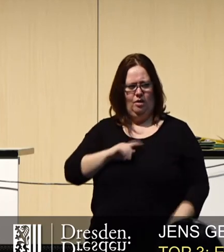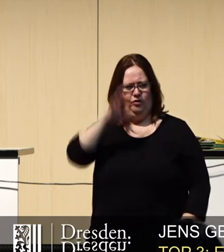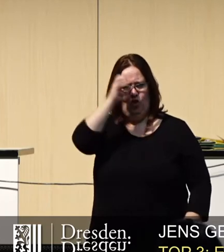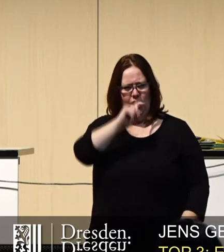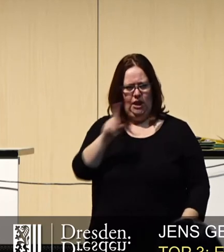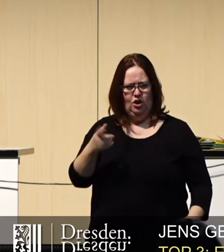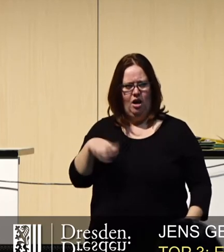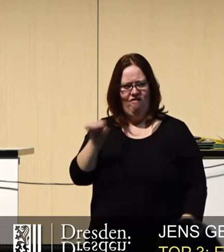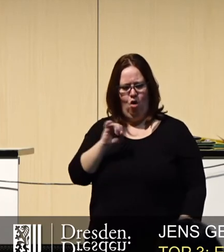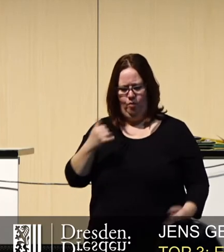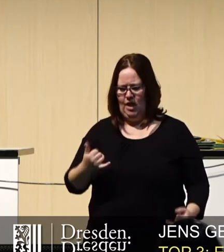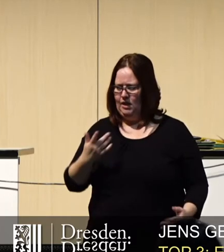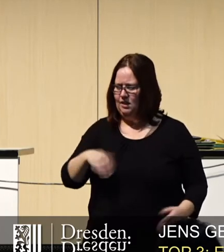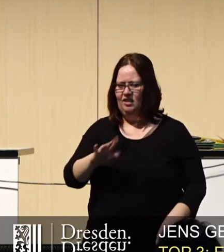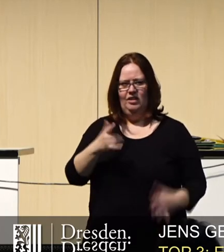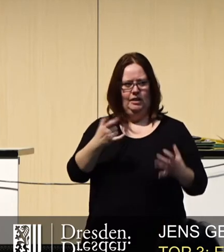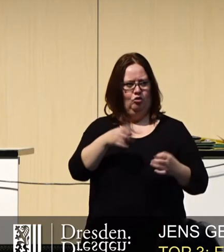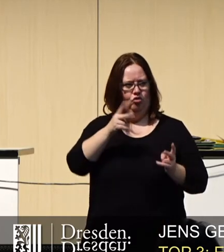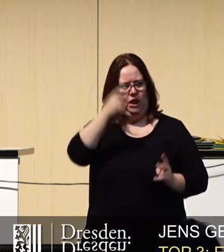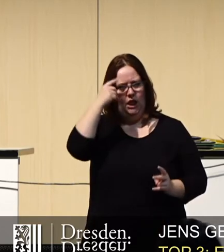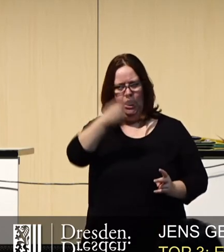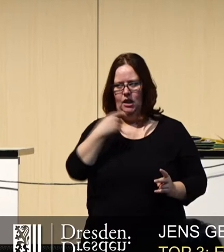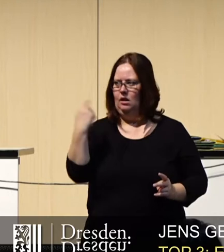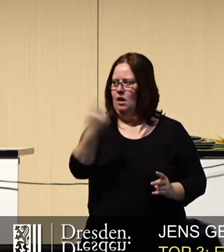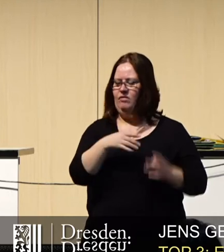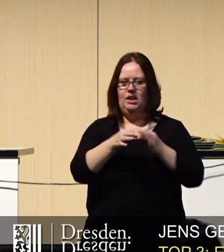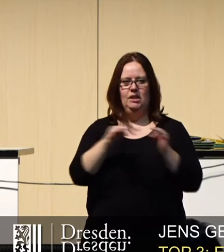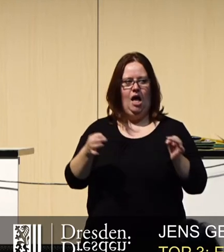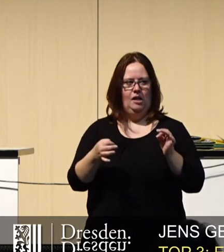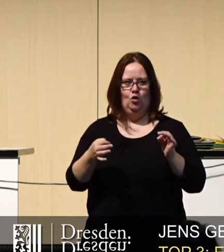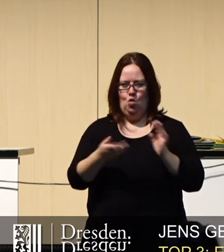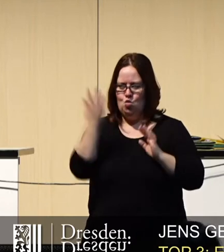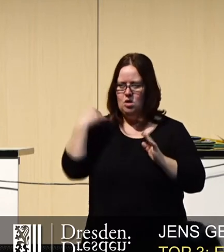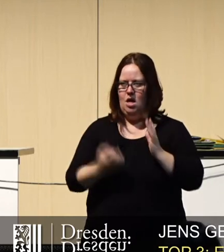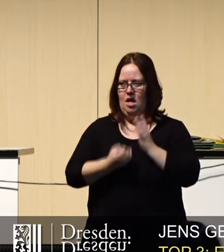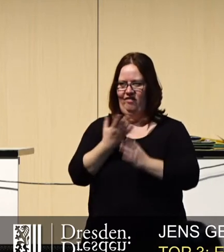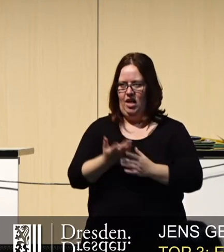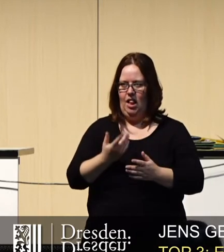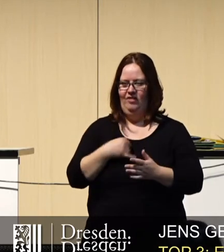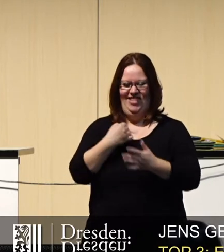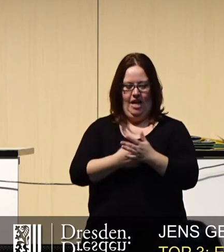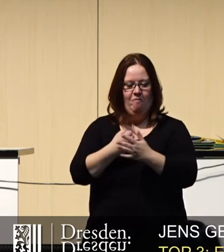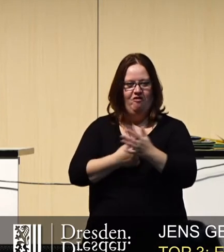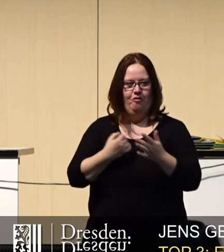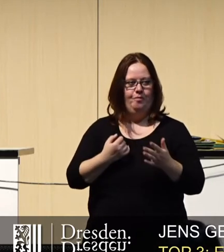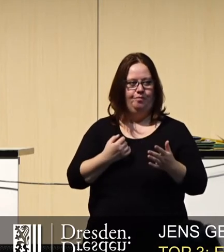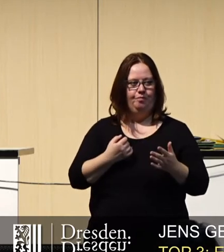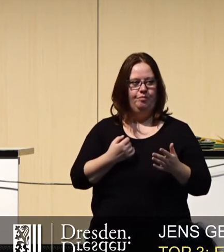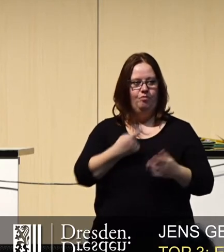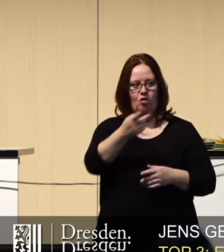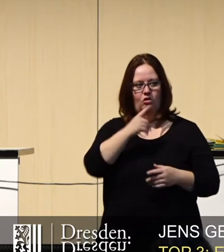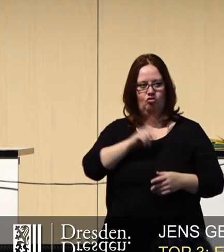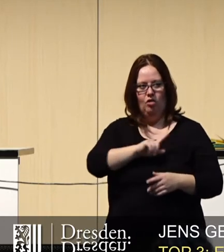nicht, warum wir 70 Stadträte eine Satzung entwickeln, kämpfen. Herr Lichtig, Sie